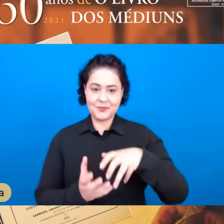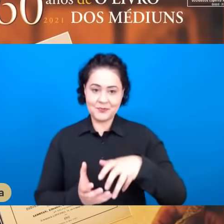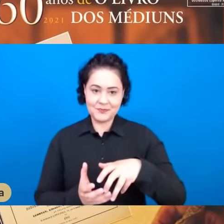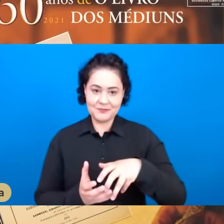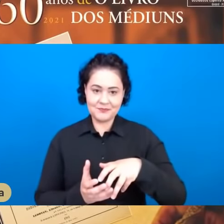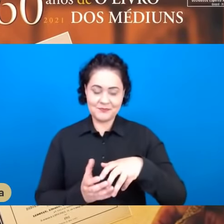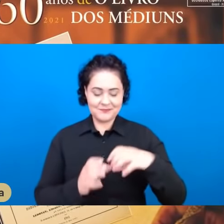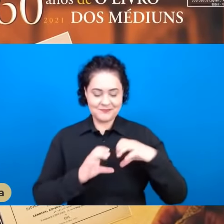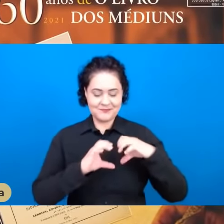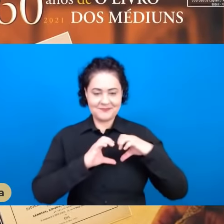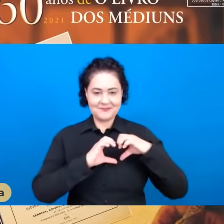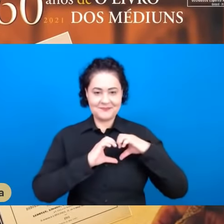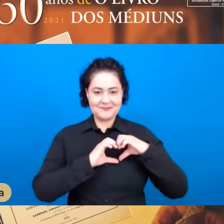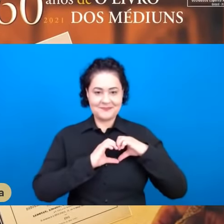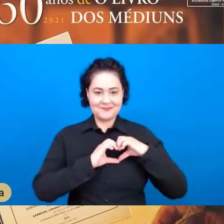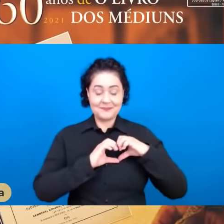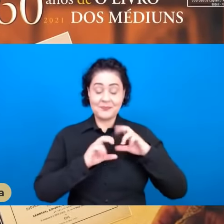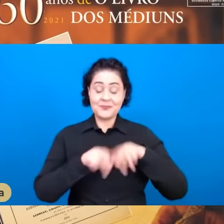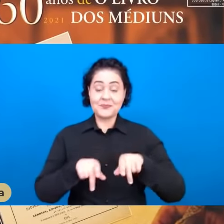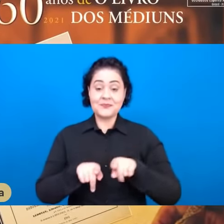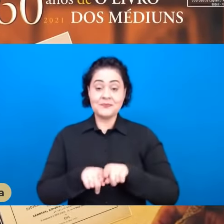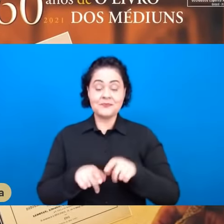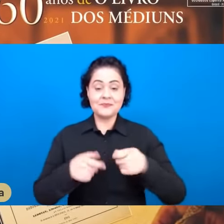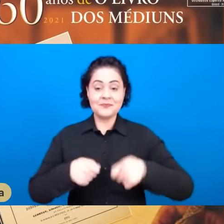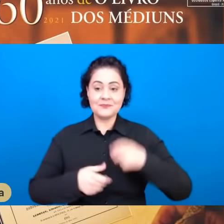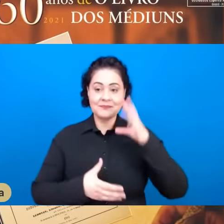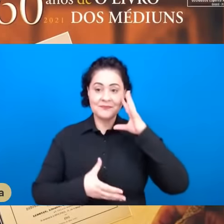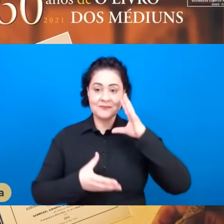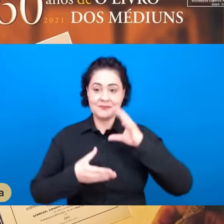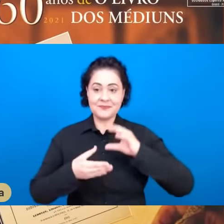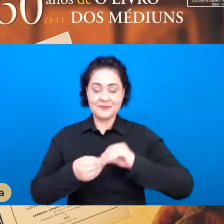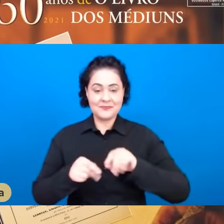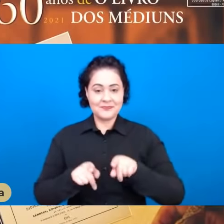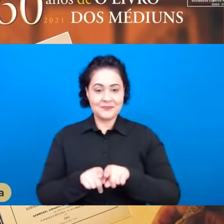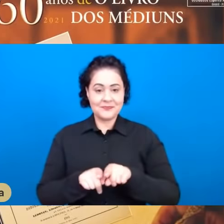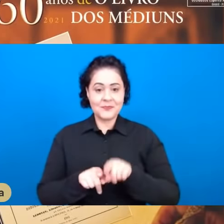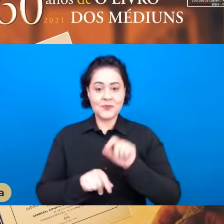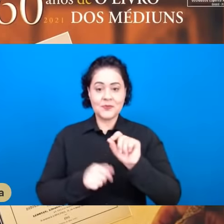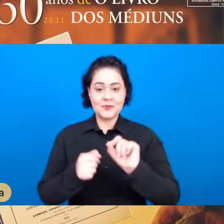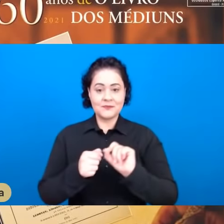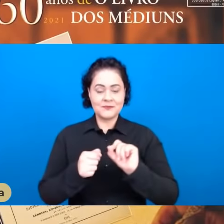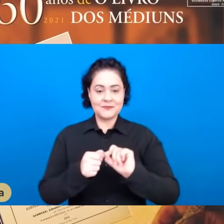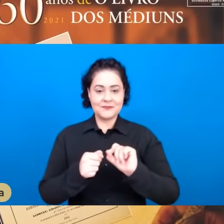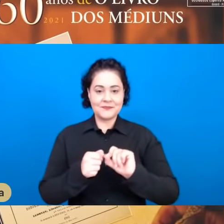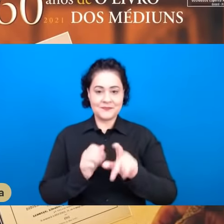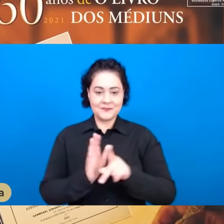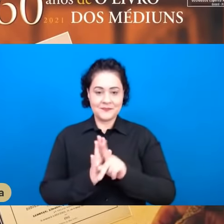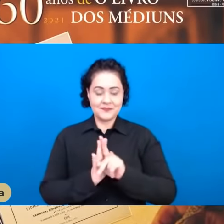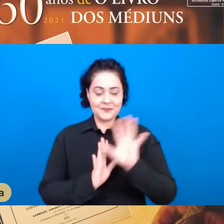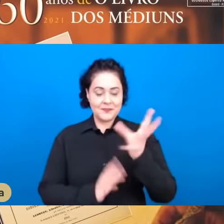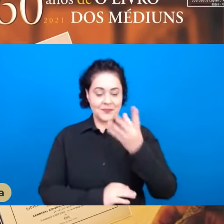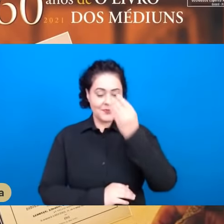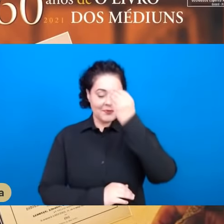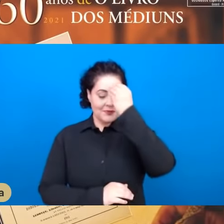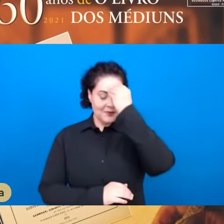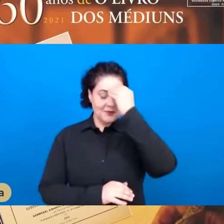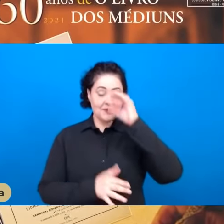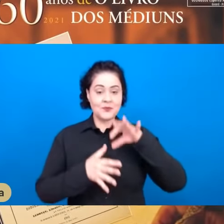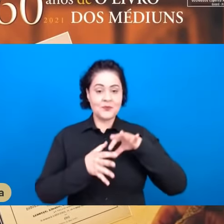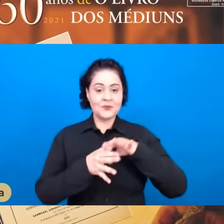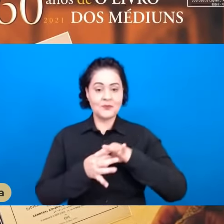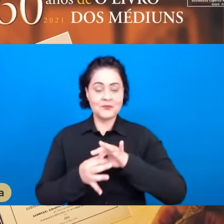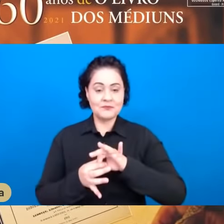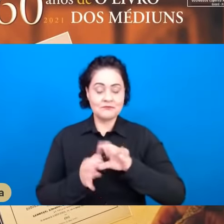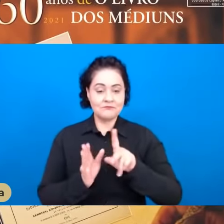corações. Então, é isso que a gente precisa entender quando falamos da mediunidade à luz do evangelho,